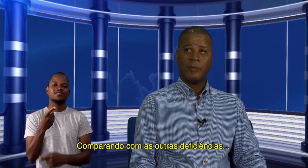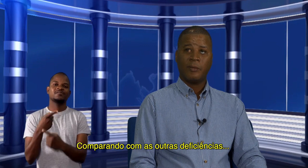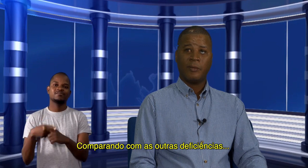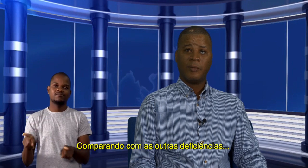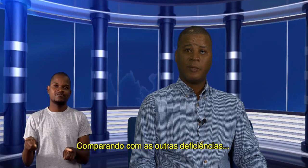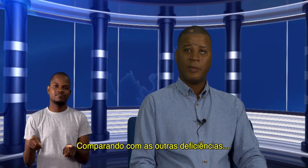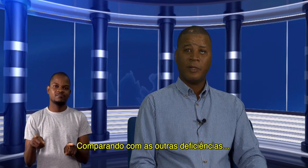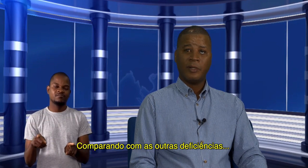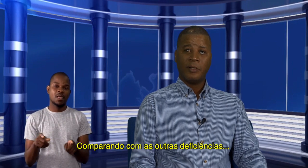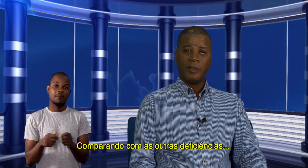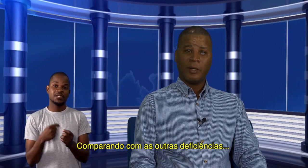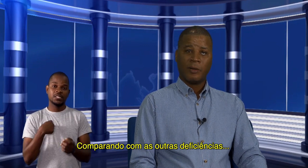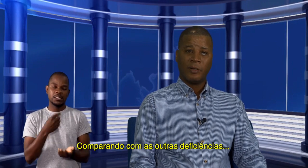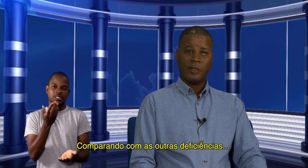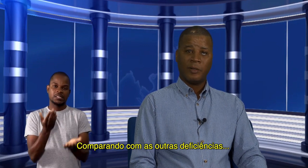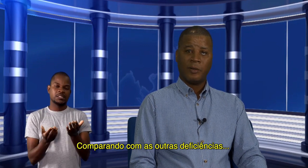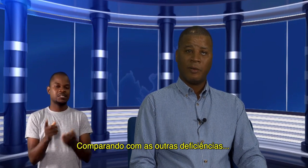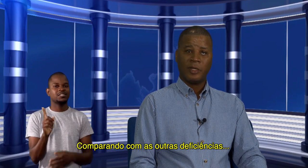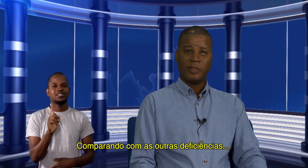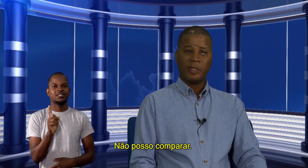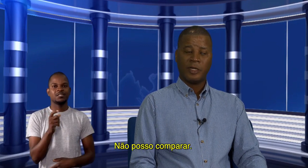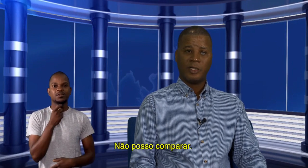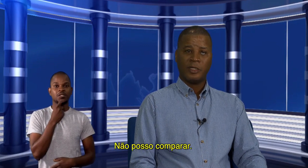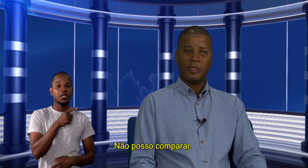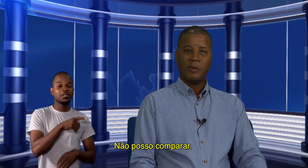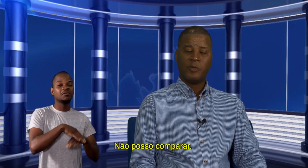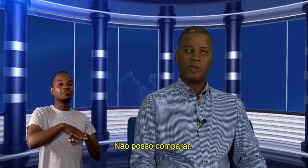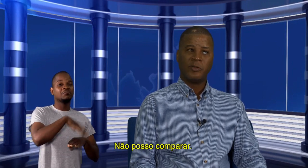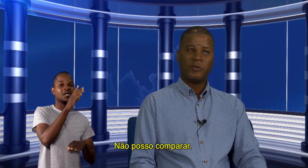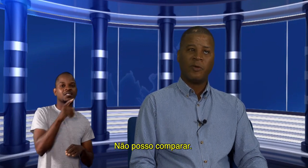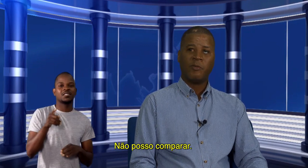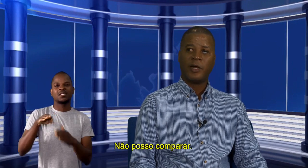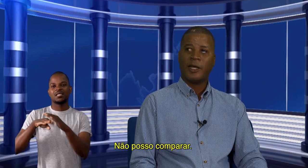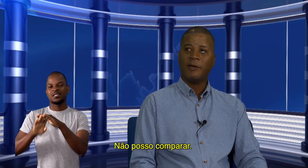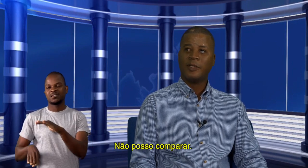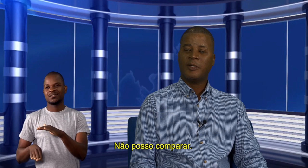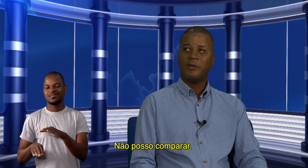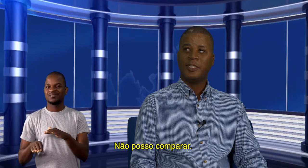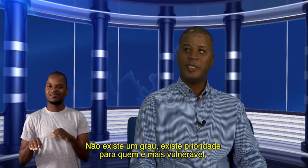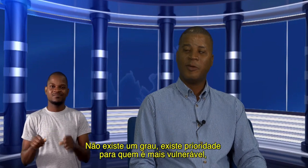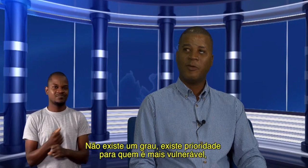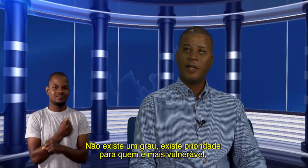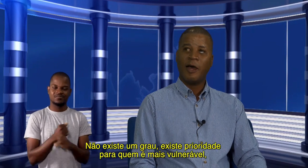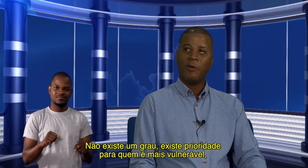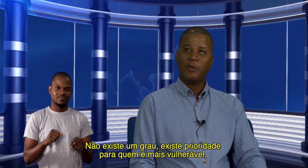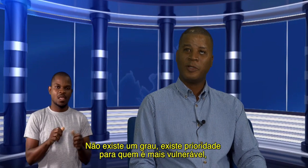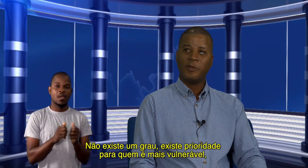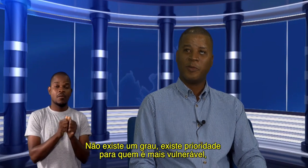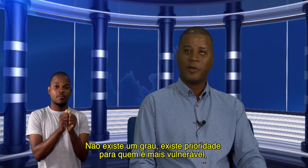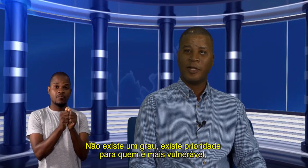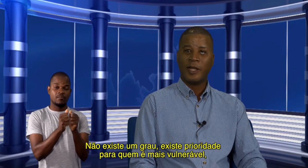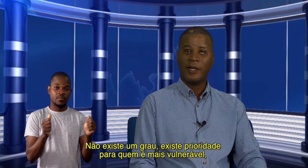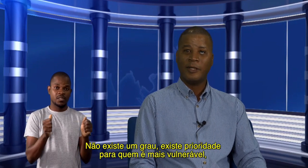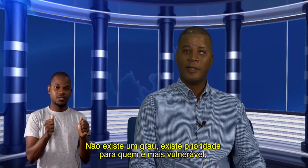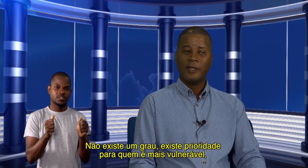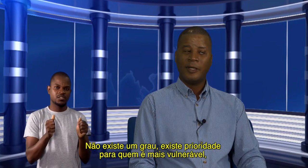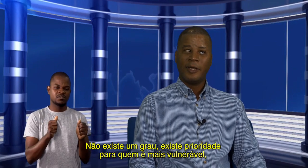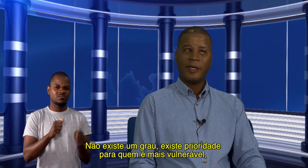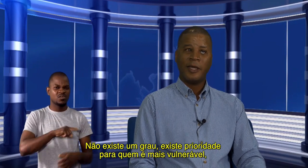Comparativamente com as outras, não posso comparar, não existe um grau de superioridade em quem